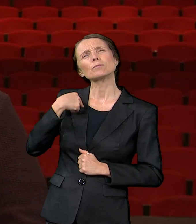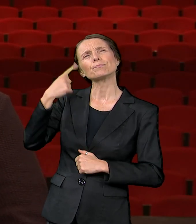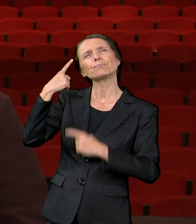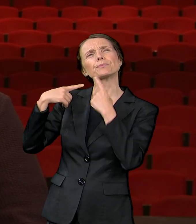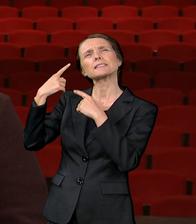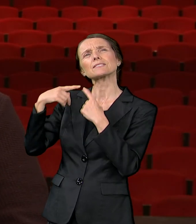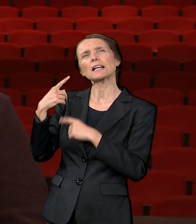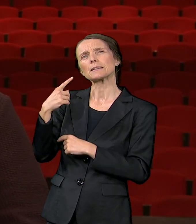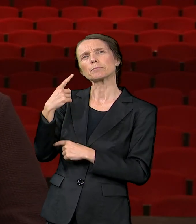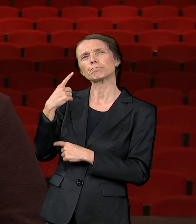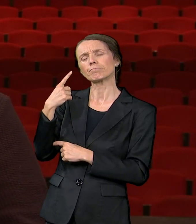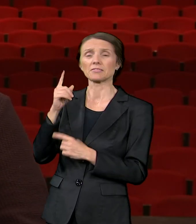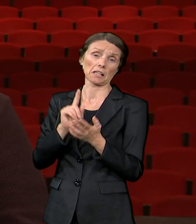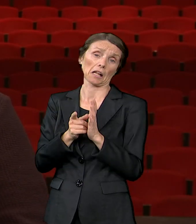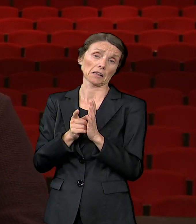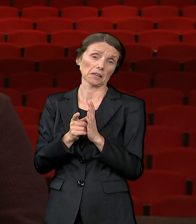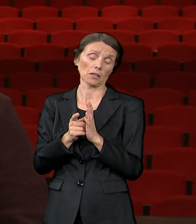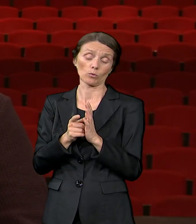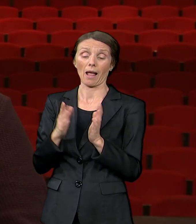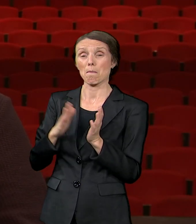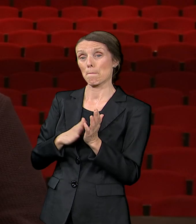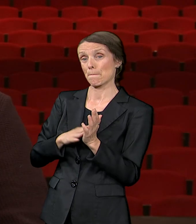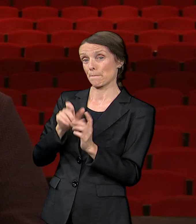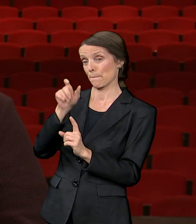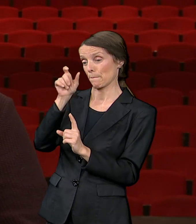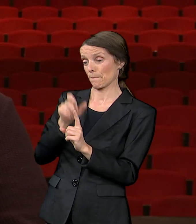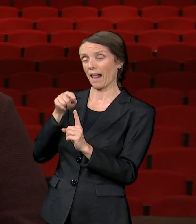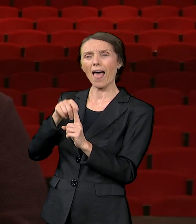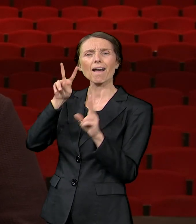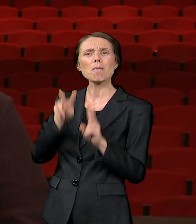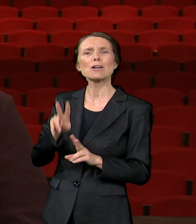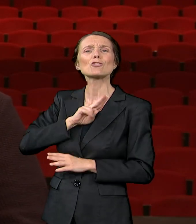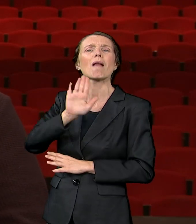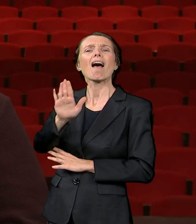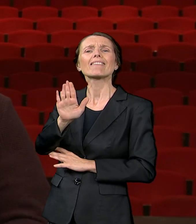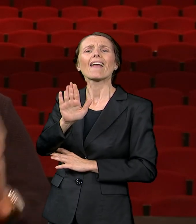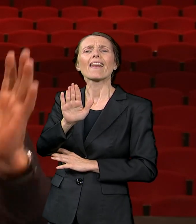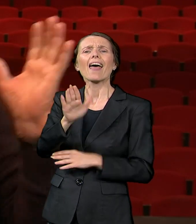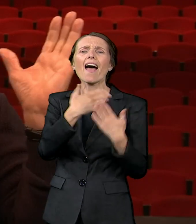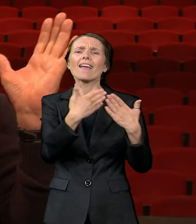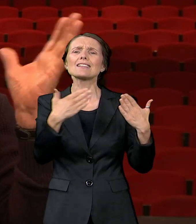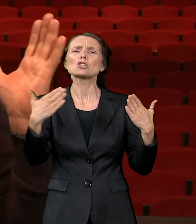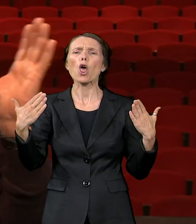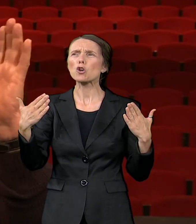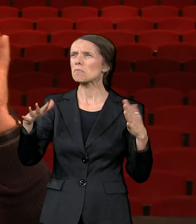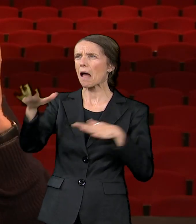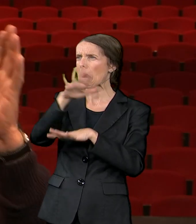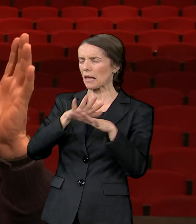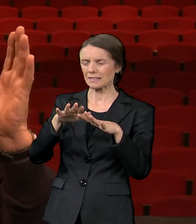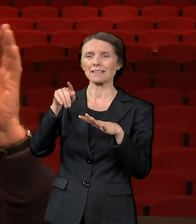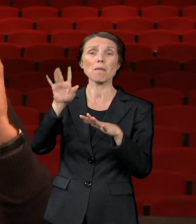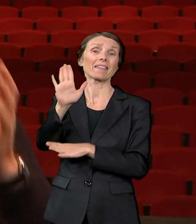kada je upravo Milanka imala svoju izložbu u nekoj od galerija tamo